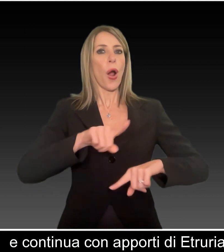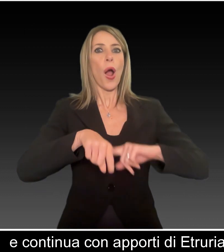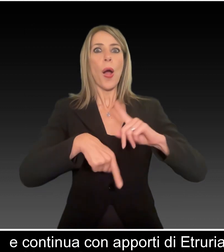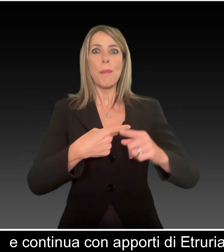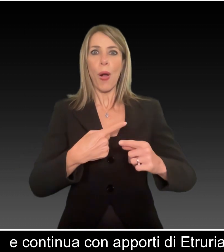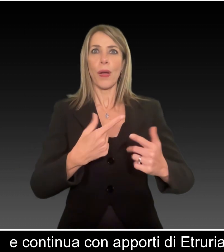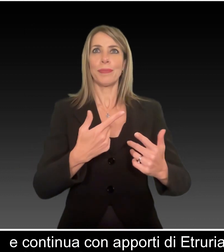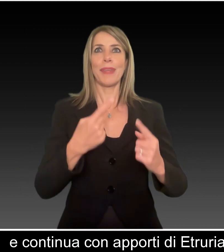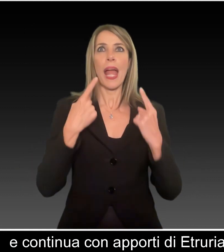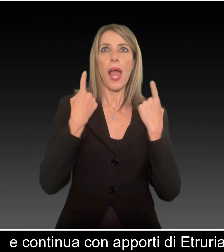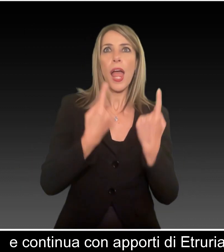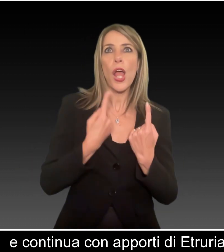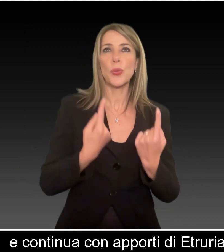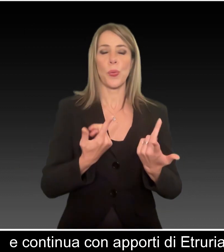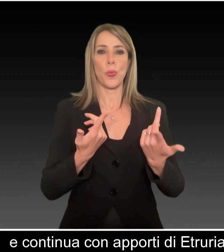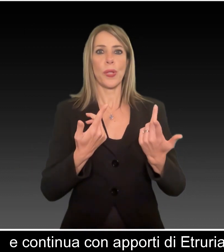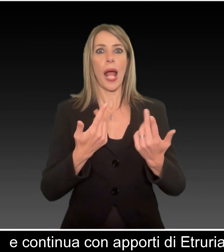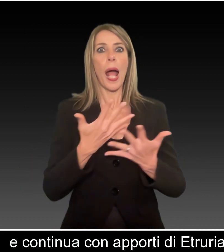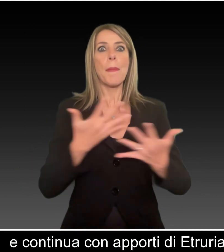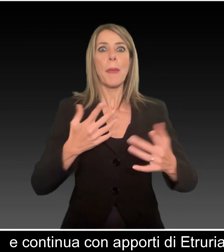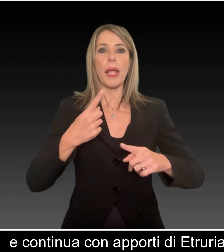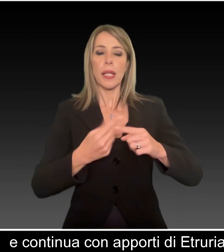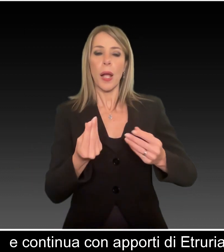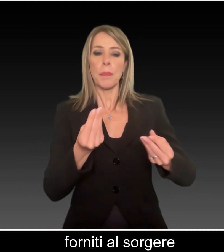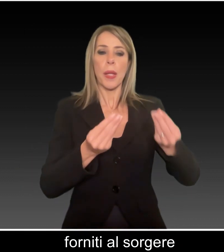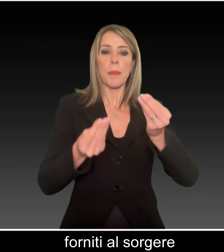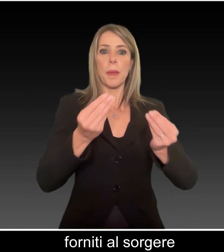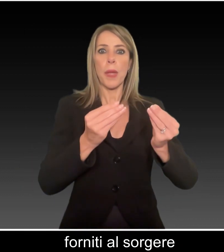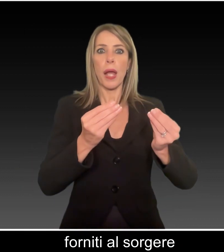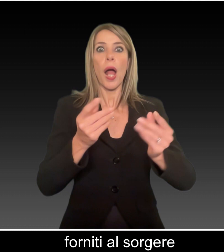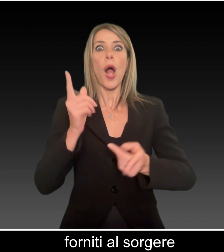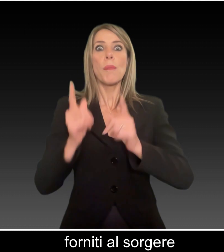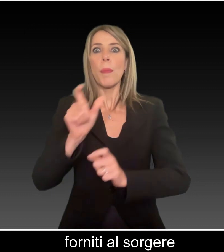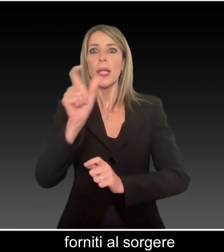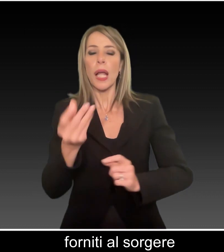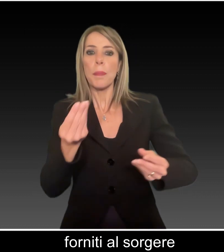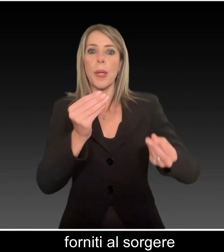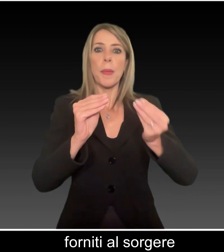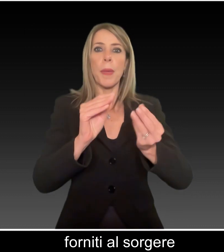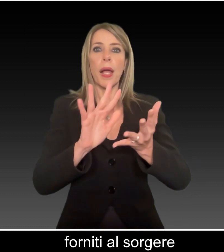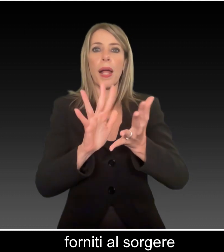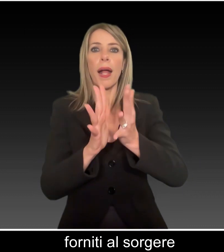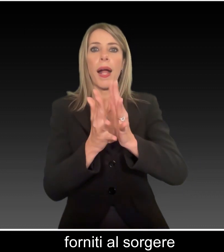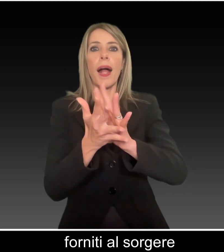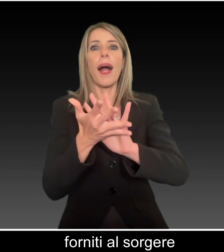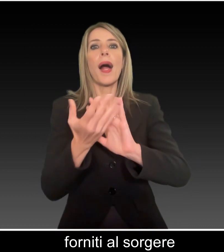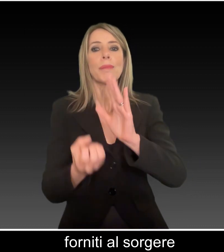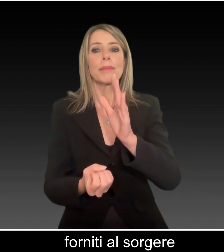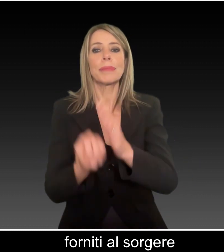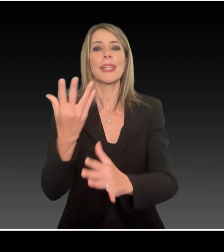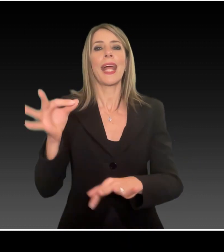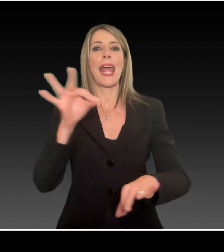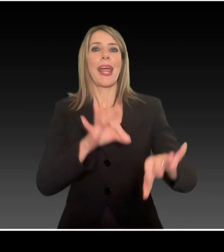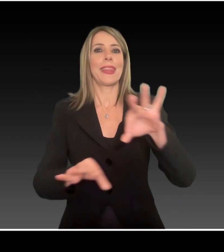contributo che l'Etruria, la Magna Grecia e i popoli italici fornirono al sorgere del teatro latino.